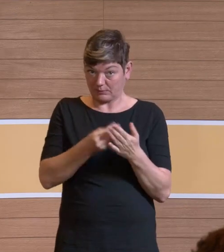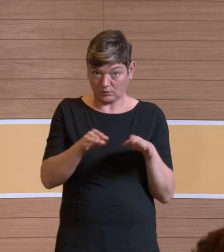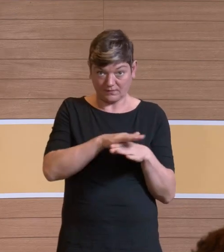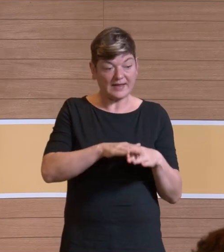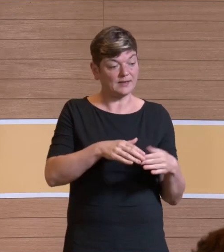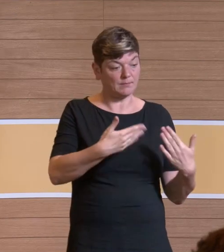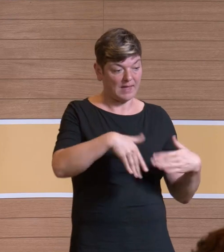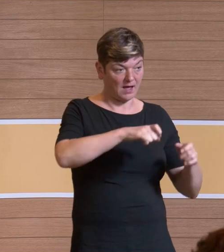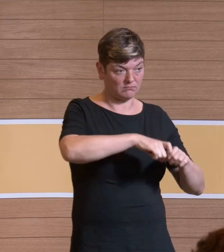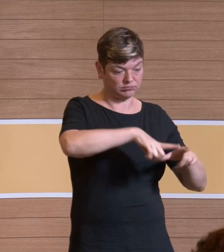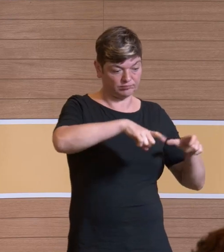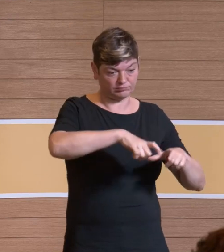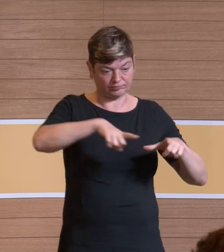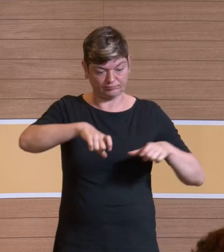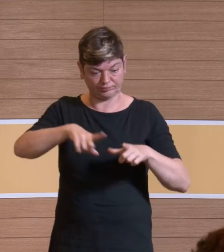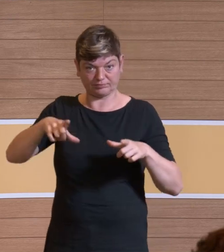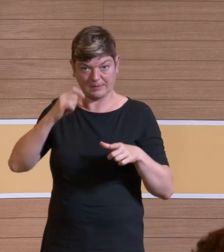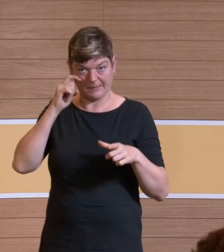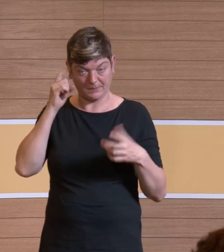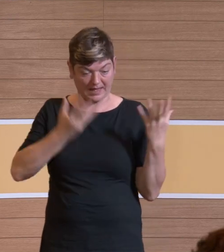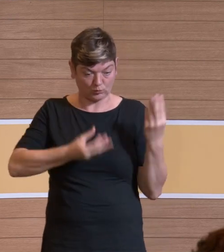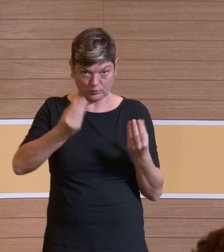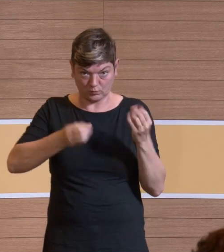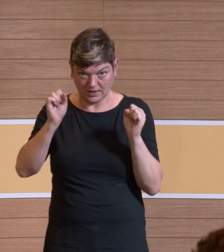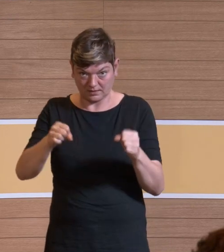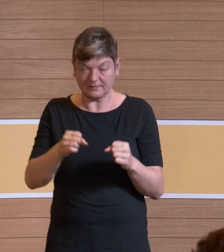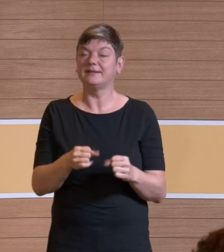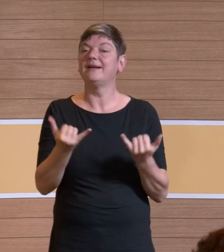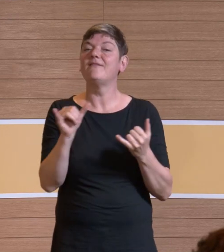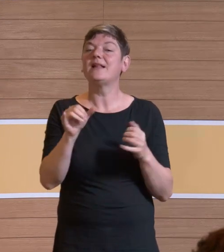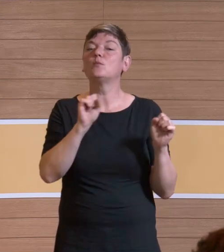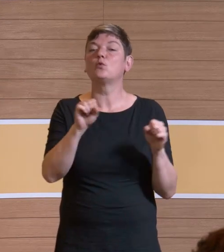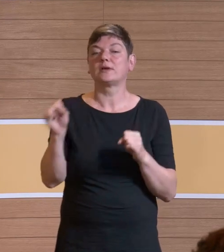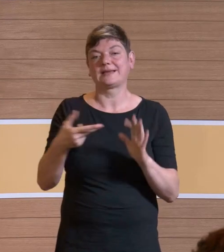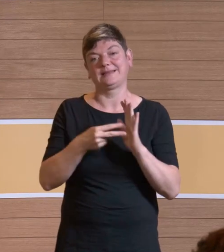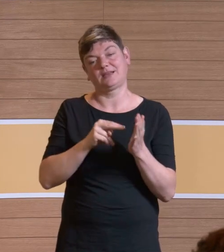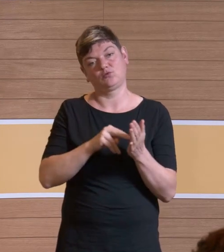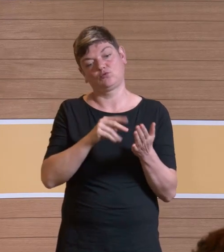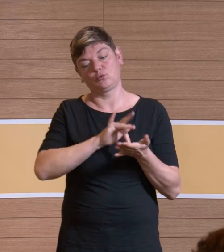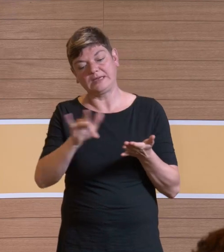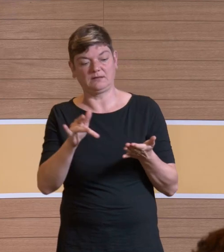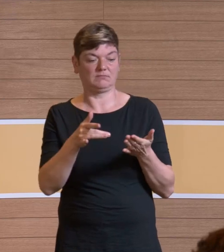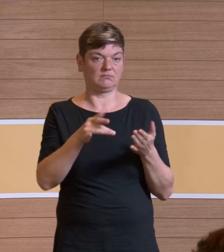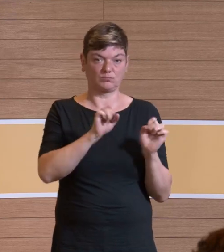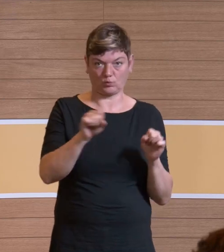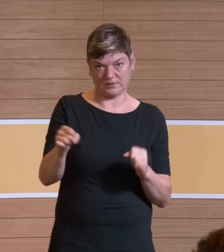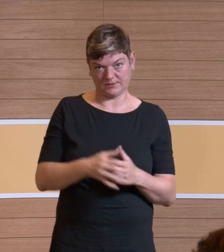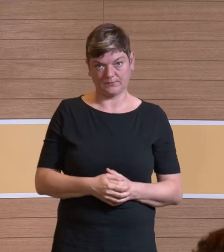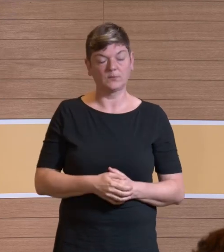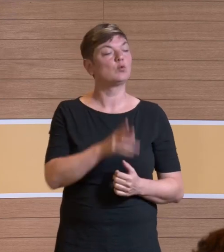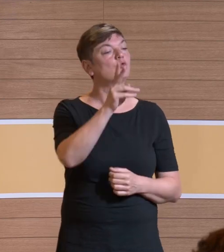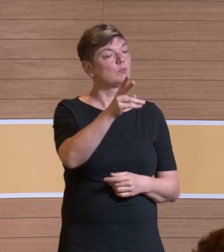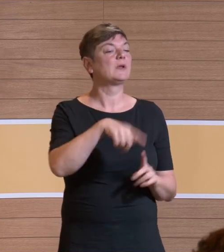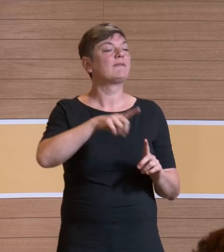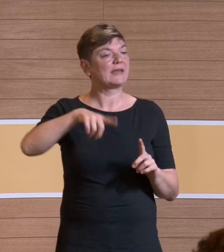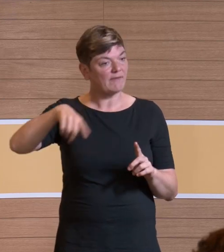optimieren wollen, welche Möglichkeiten gibt es da? Das muss eigentlich der erste Schritt sein. Und dann müssen wir gucken, welche Materialien sind dann geeignet. Da bin ich bei Ihnen mit den